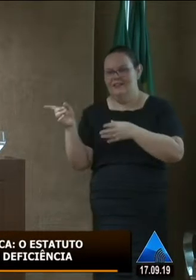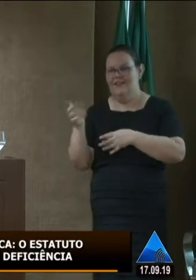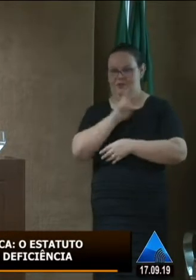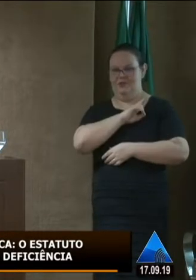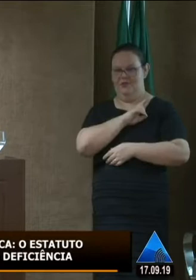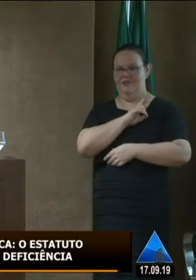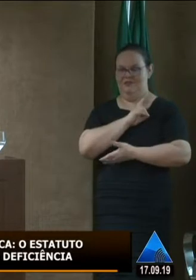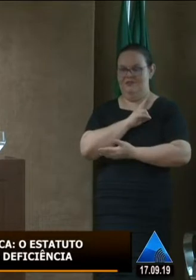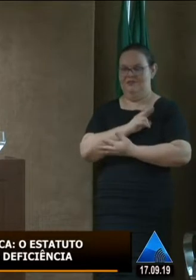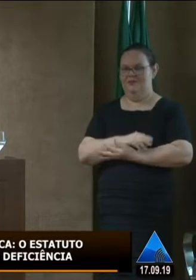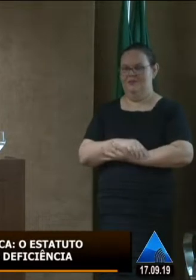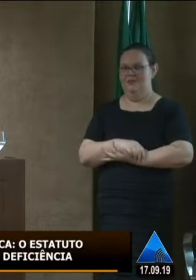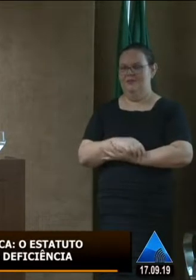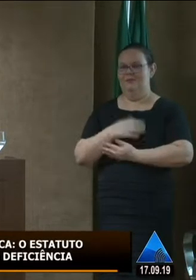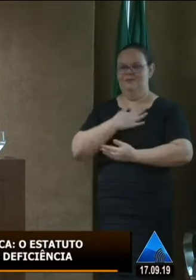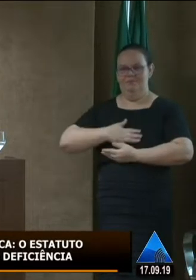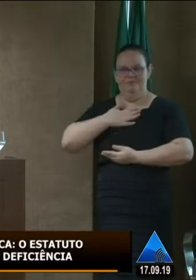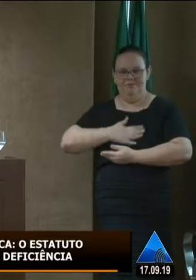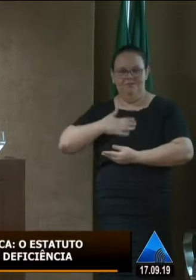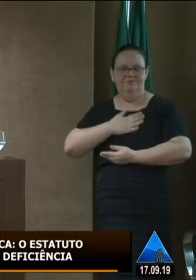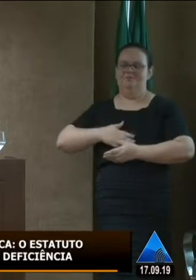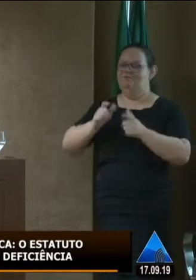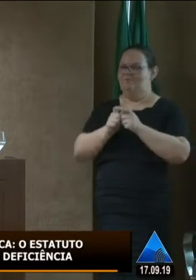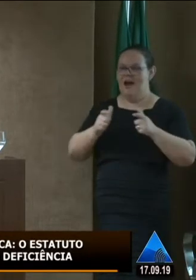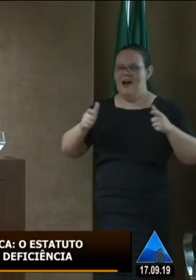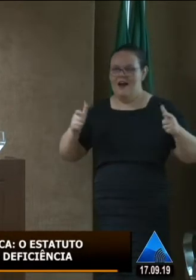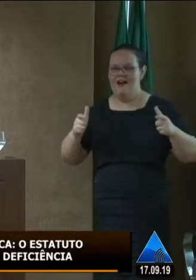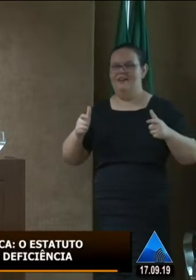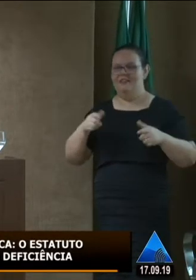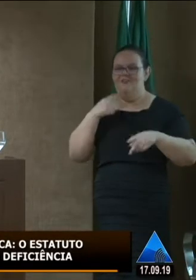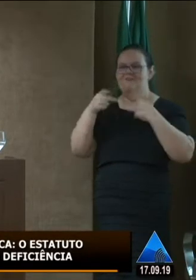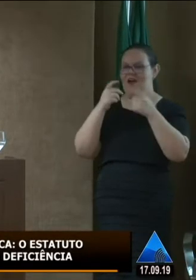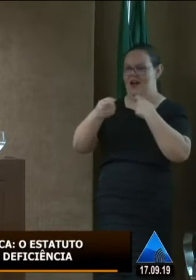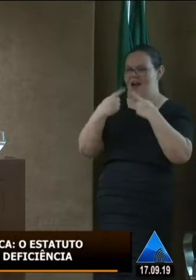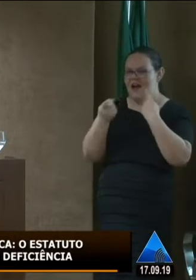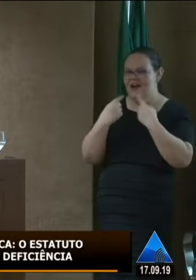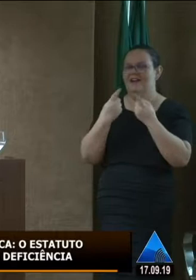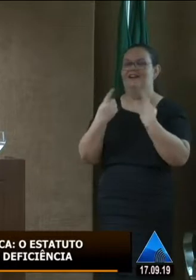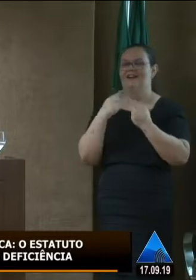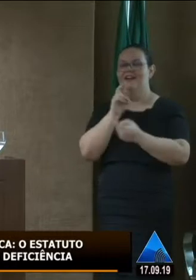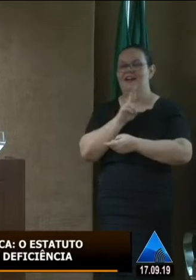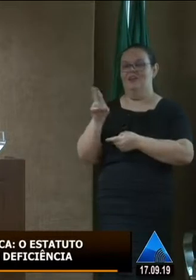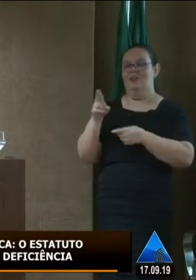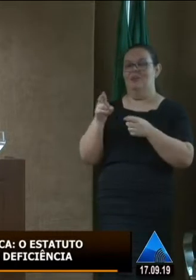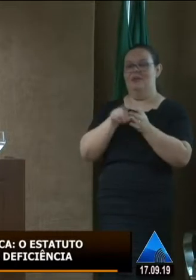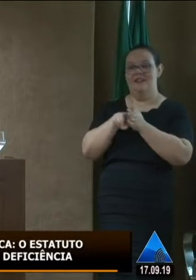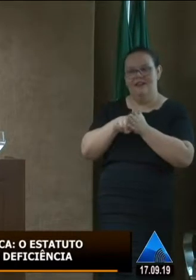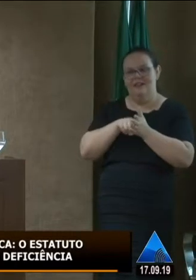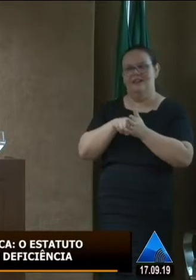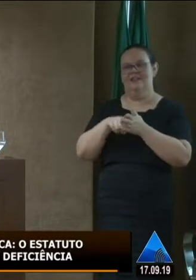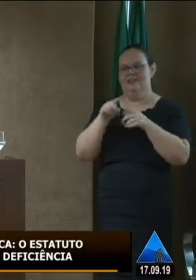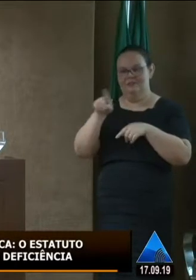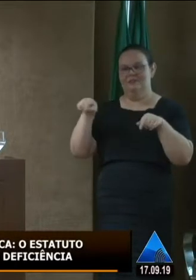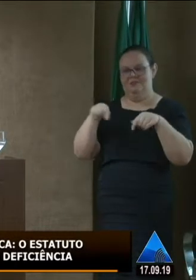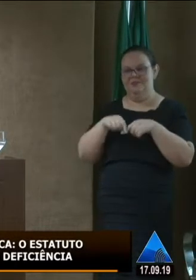Cipriano é uma satisfação enorme certo falar em nome da secretaria também porque a